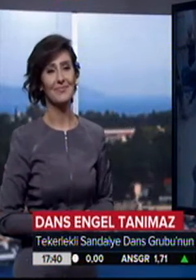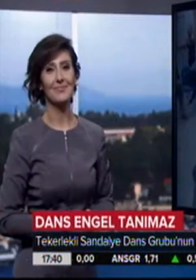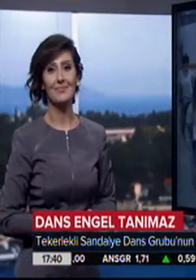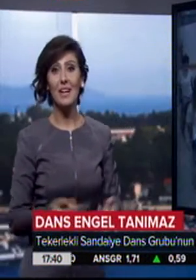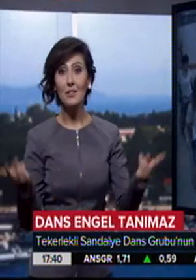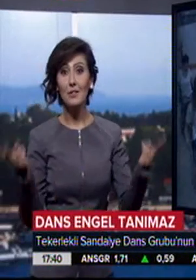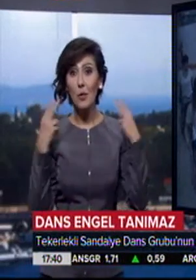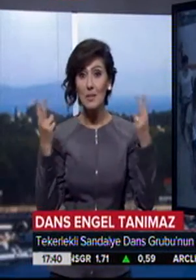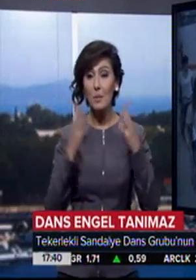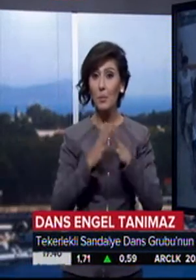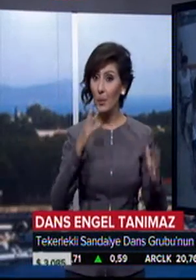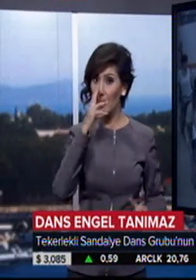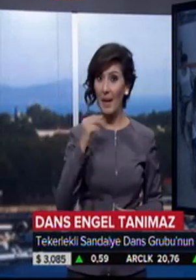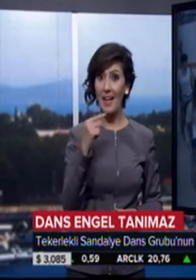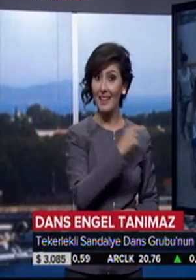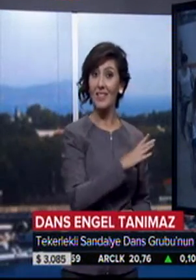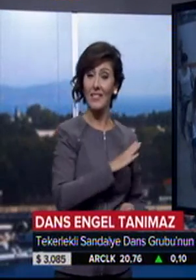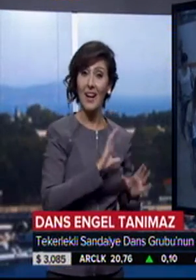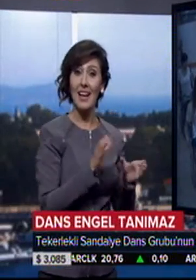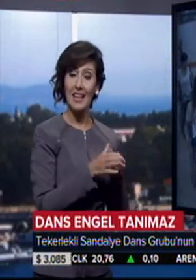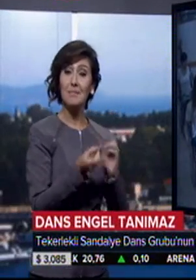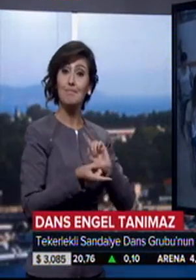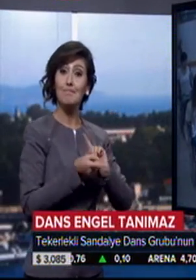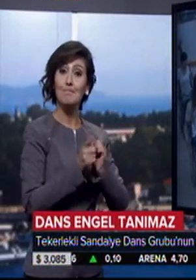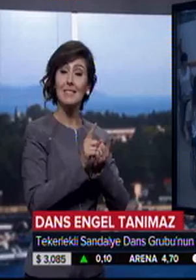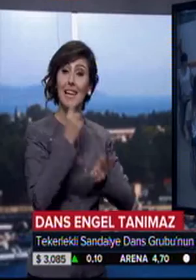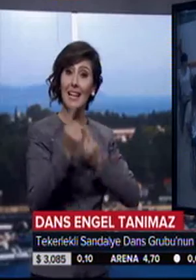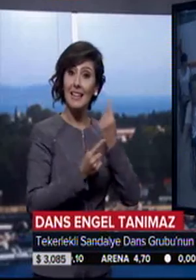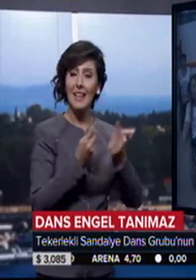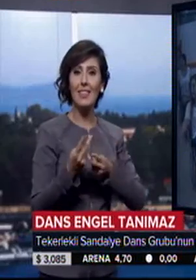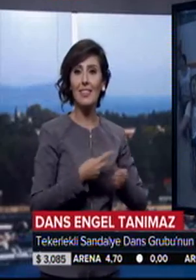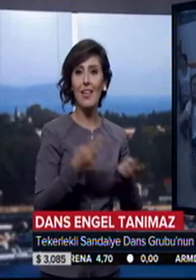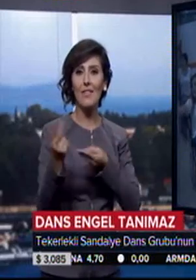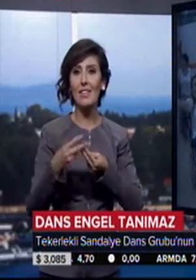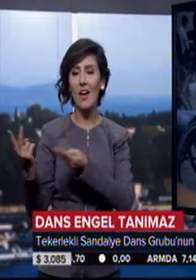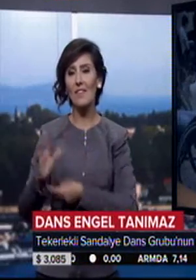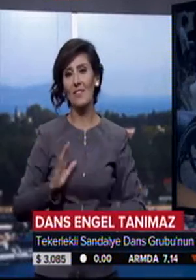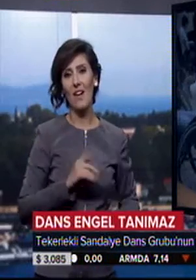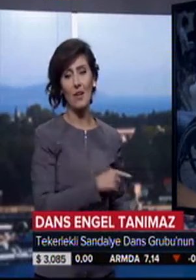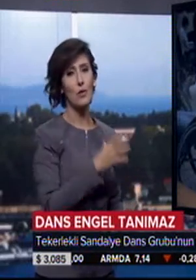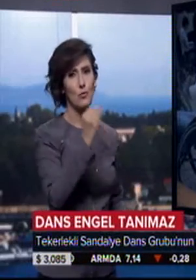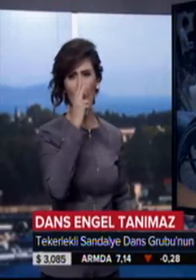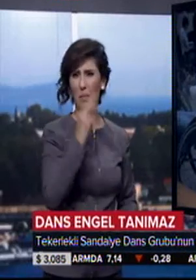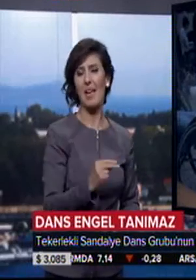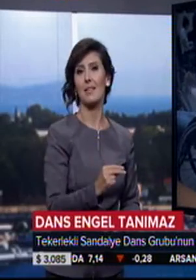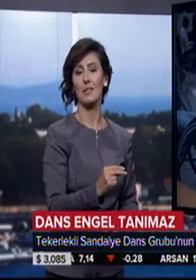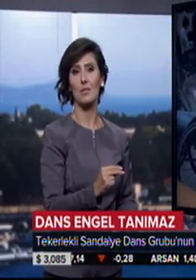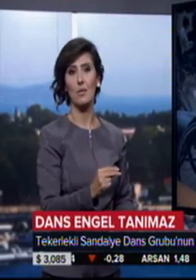Gösterileriyle büyük beğeni kazanan ekip çeşitli şirkinliklerden de davet alıyor. Çok beğeniliyor, çok